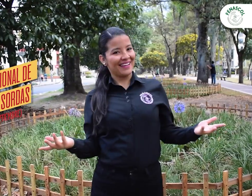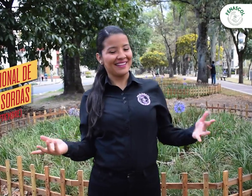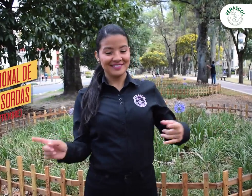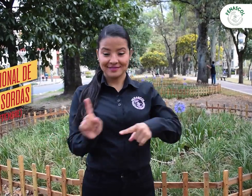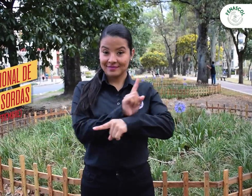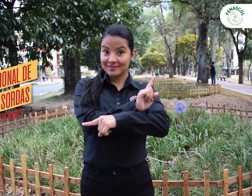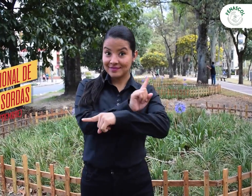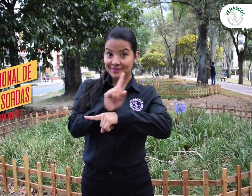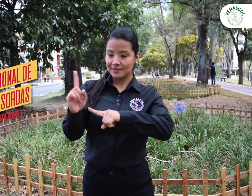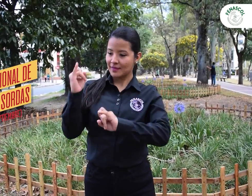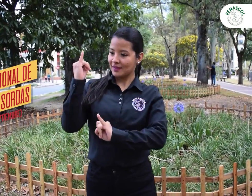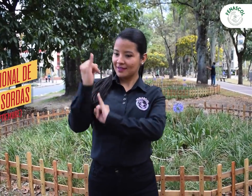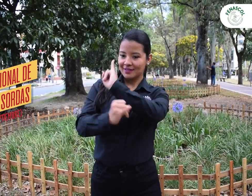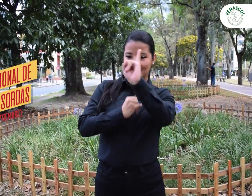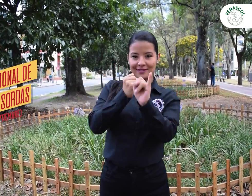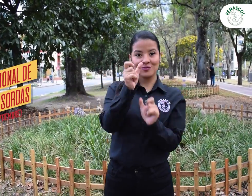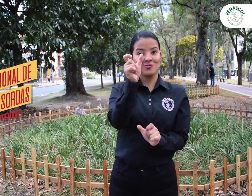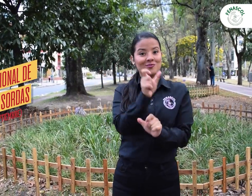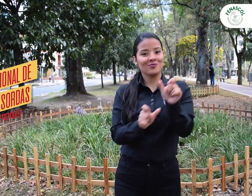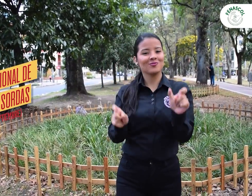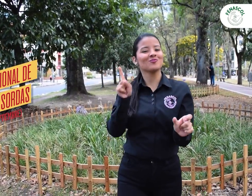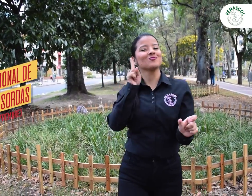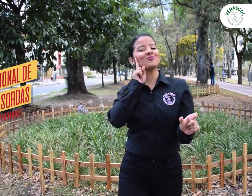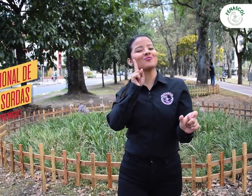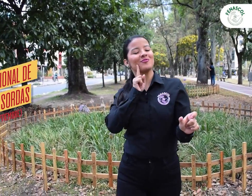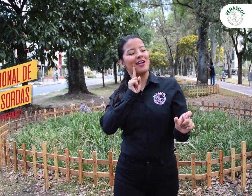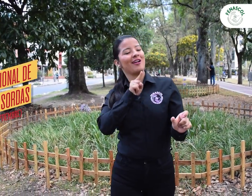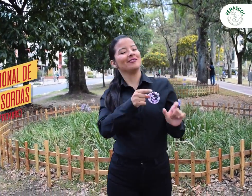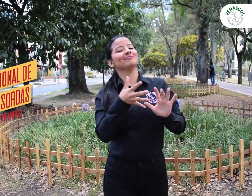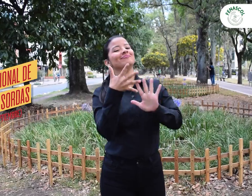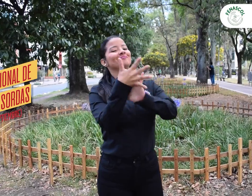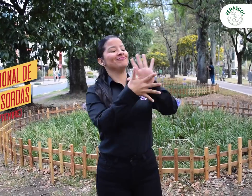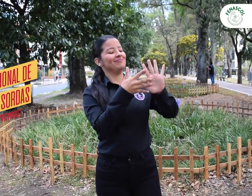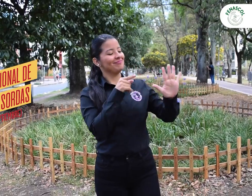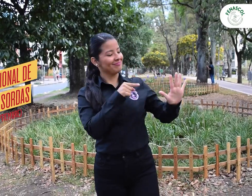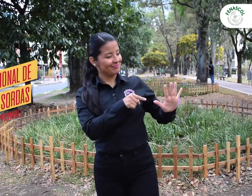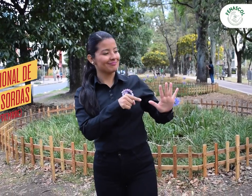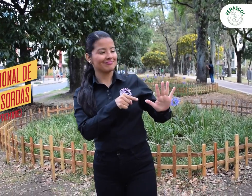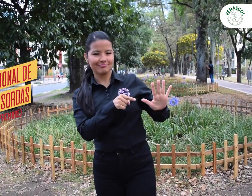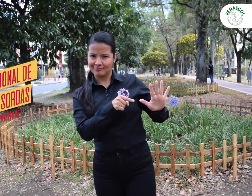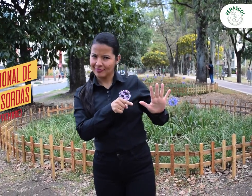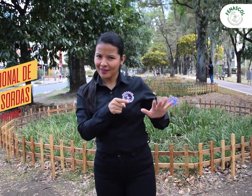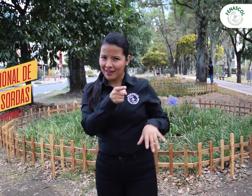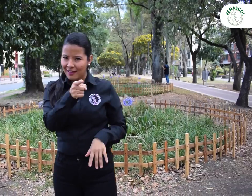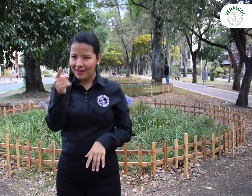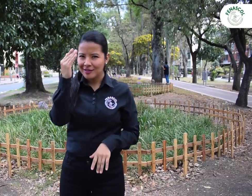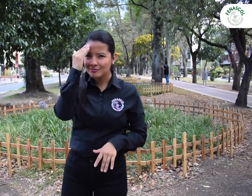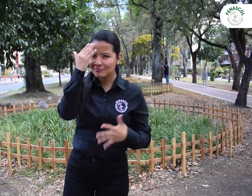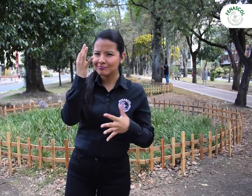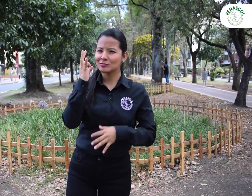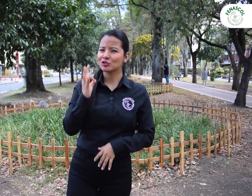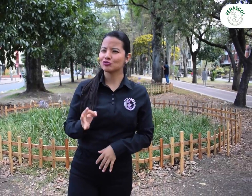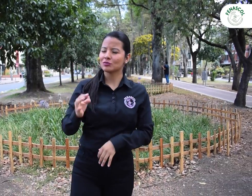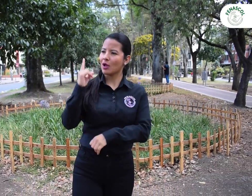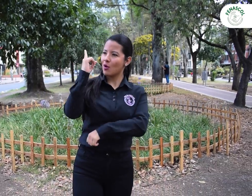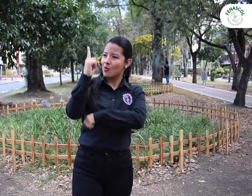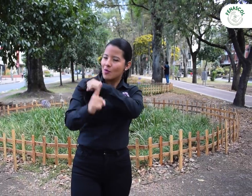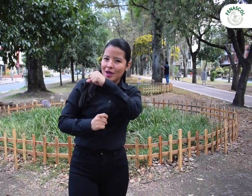En la Semana Internacional de las Personas Sordas nos enfocamos en la lengua de señas. Como saben, es una